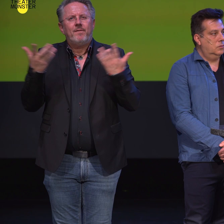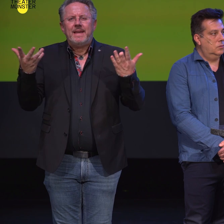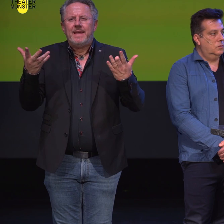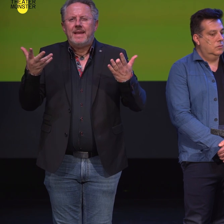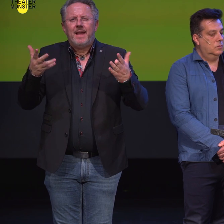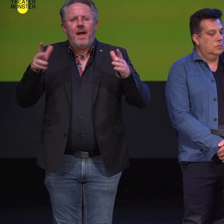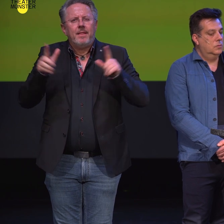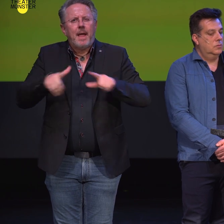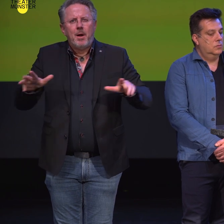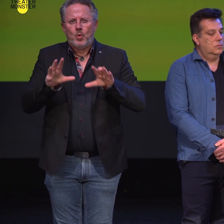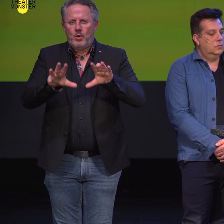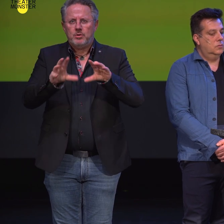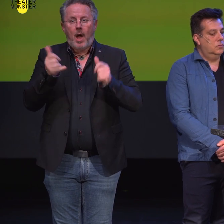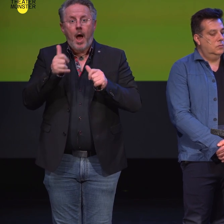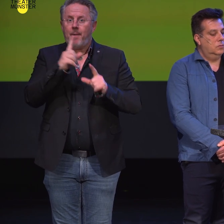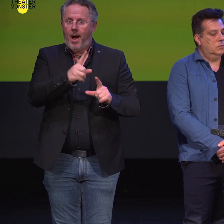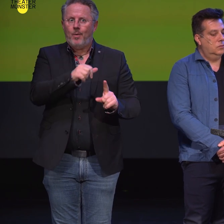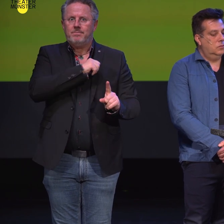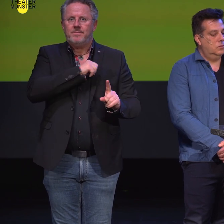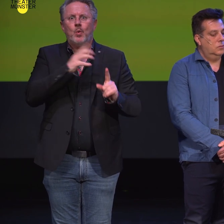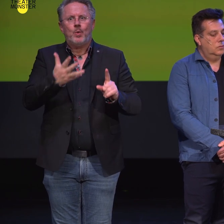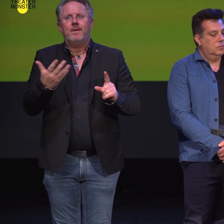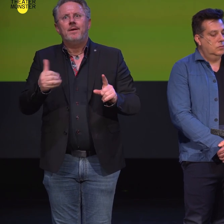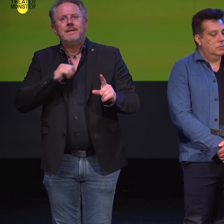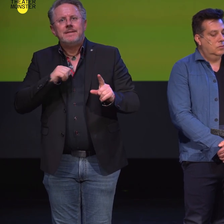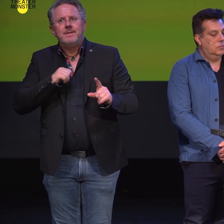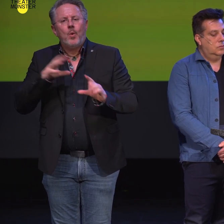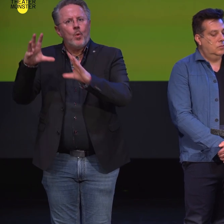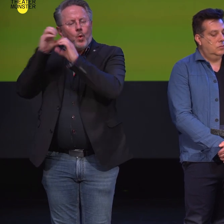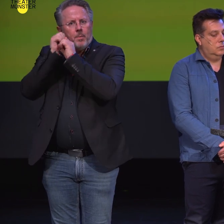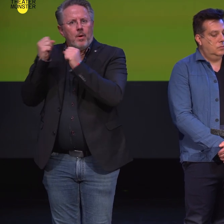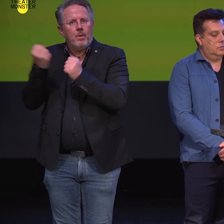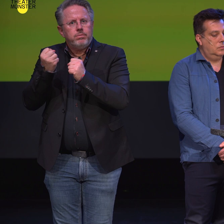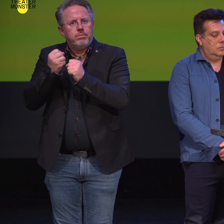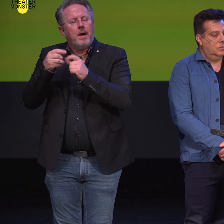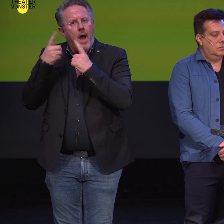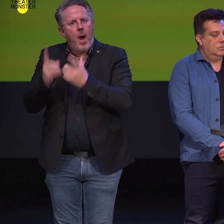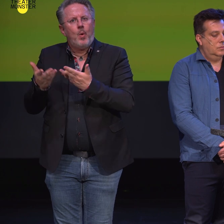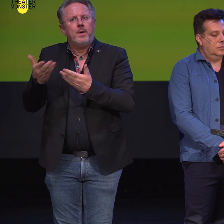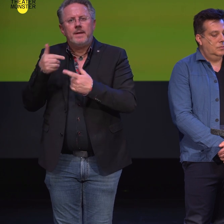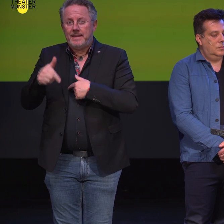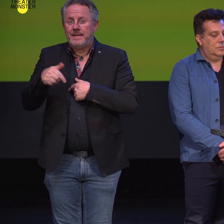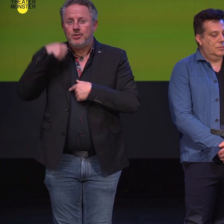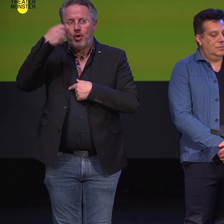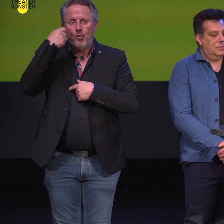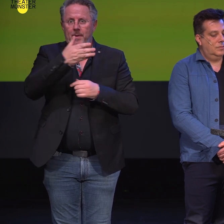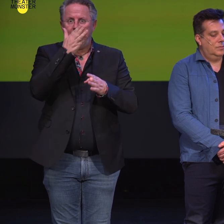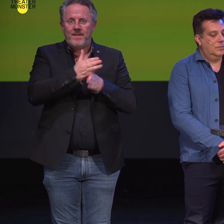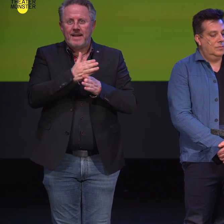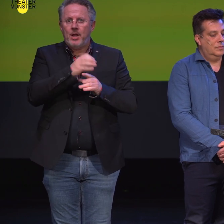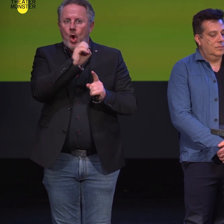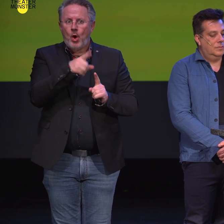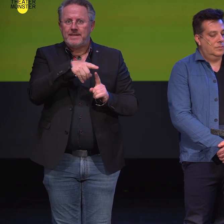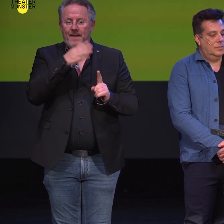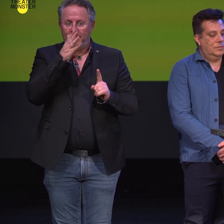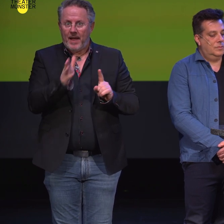mutig und unterhaltsam zugleich. Und wie gesagt, wir bringen die Oper direkt am Abend nach der Schauspielpremiere Oresti heraus. Sie